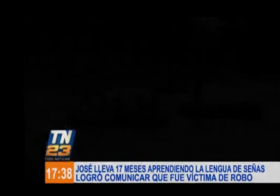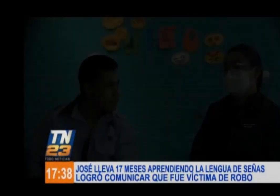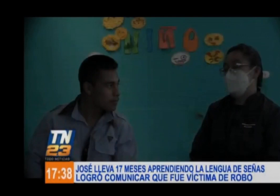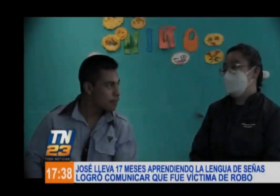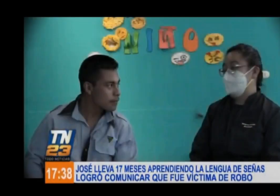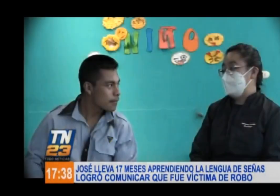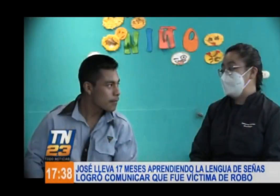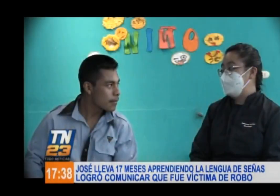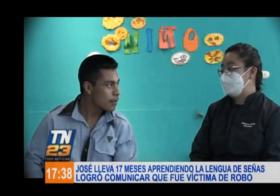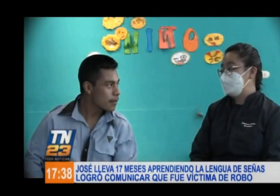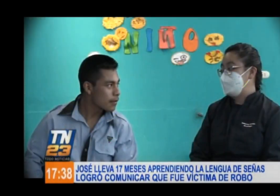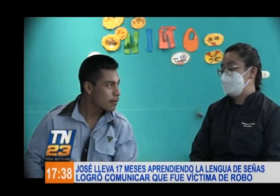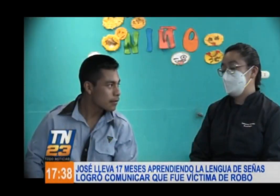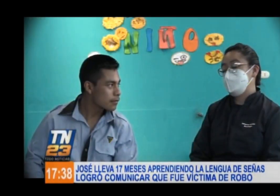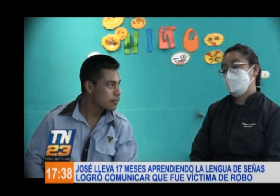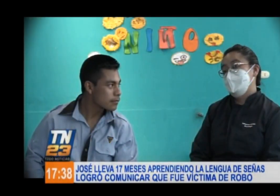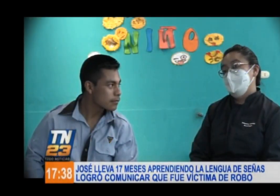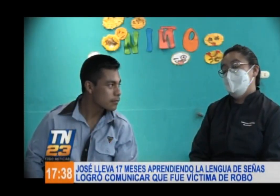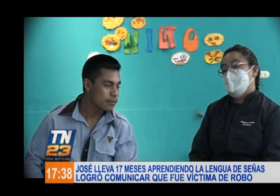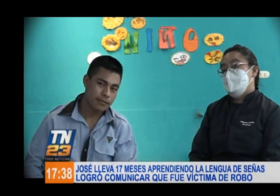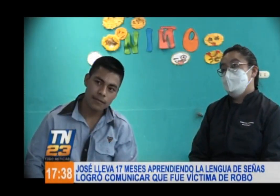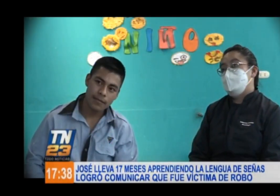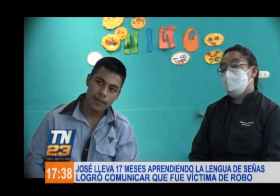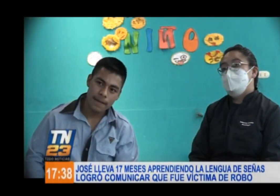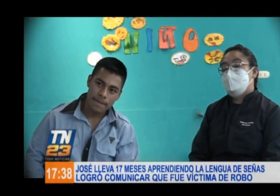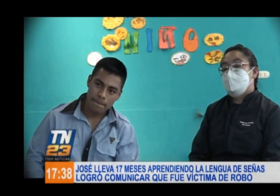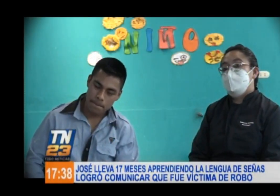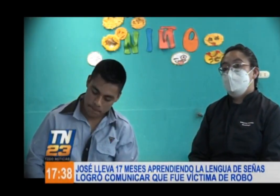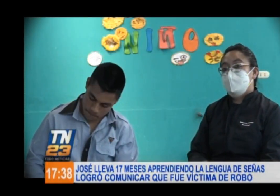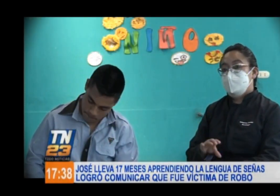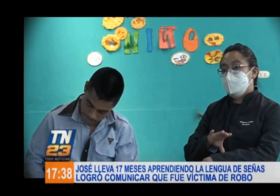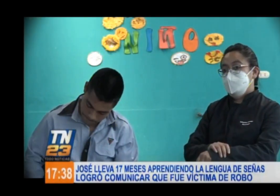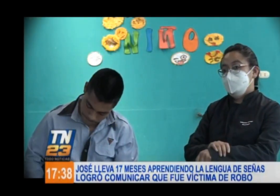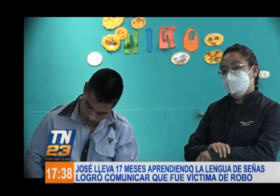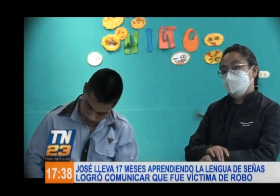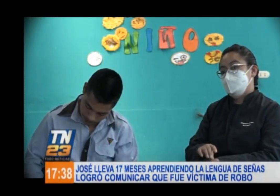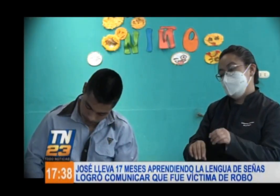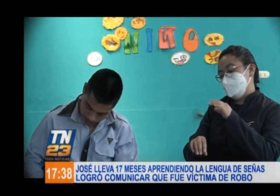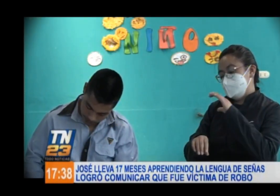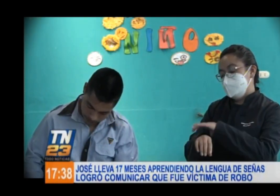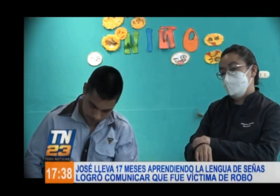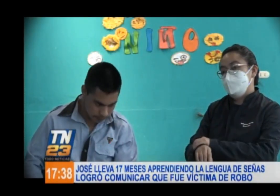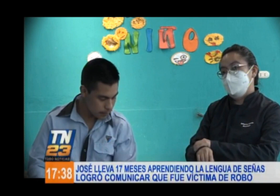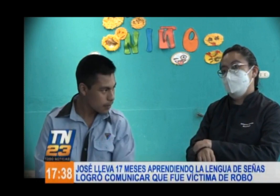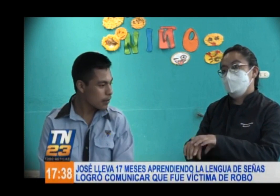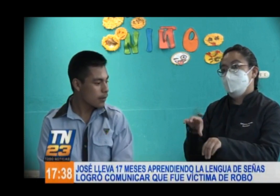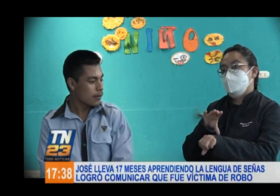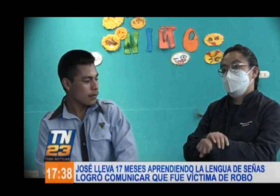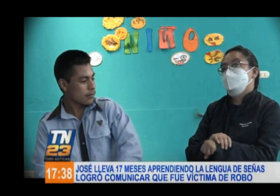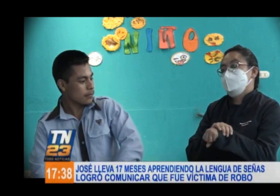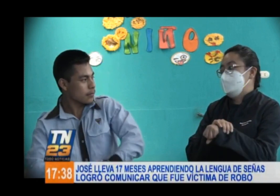Pues lo que él a veces me dice es de que lo agarraron, entonces me hace la señal de que lo hicieron esposas